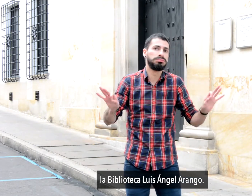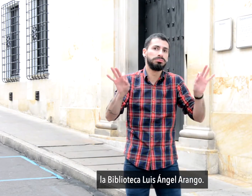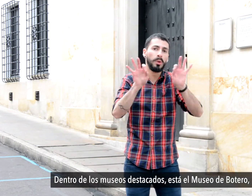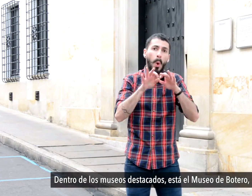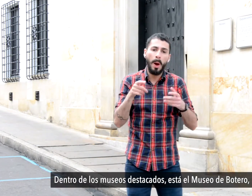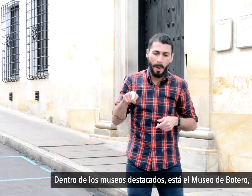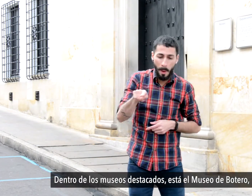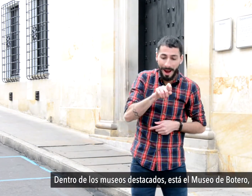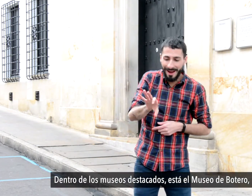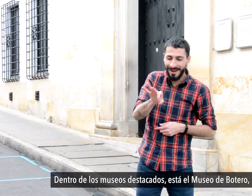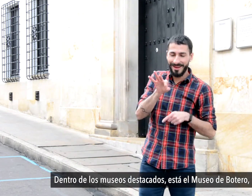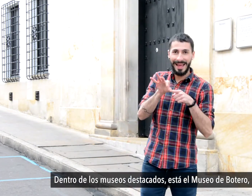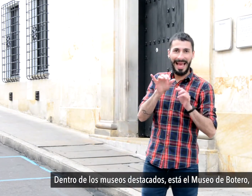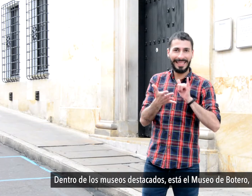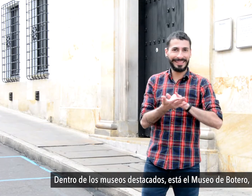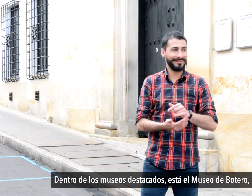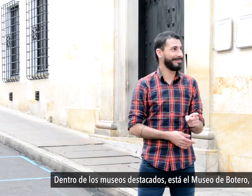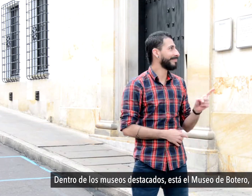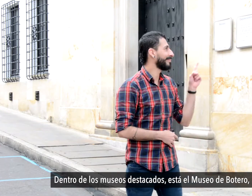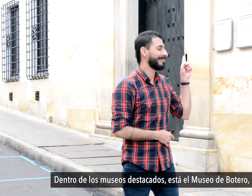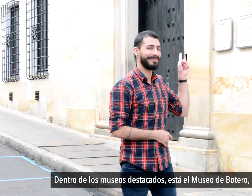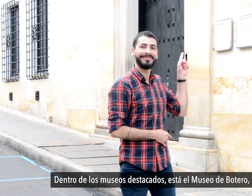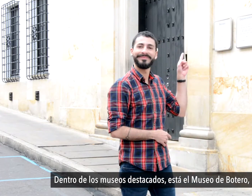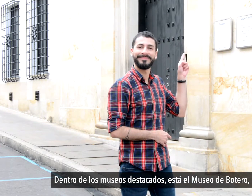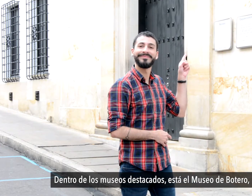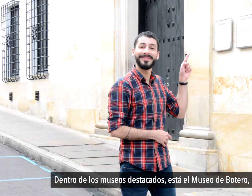Dentro de los museos destacados está el Museo de Botero,